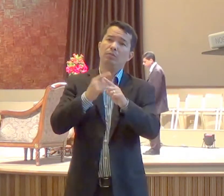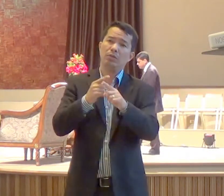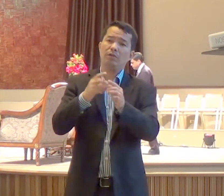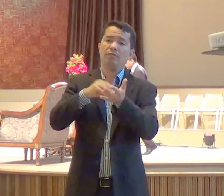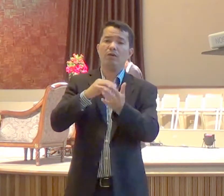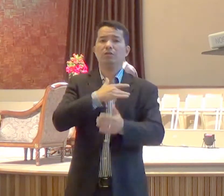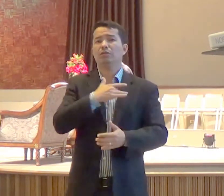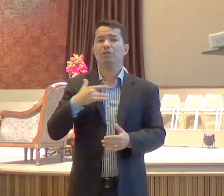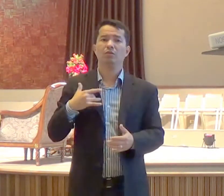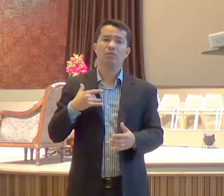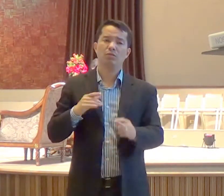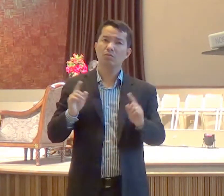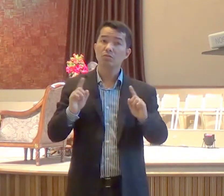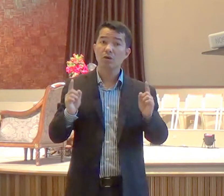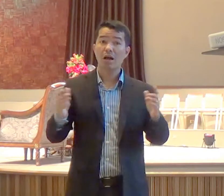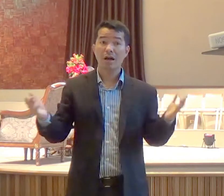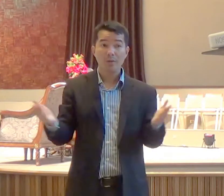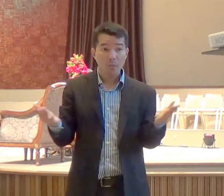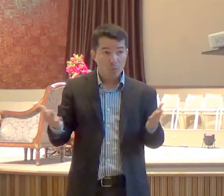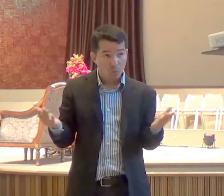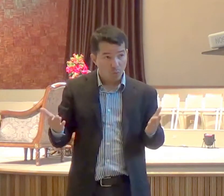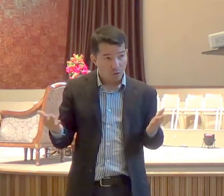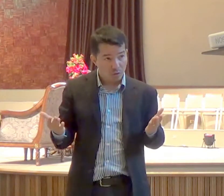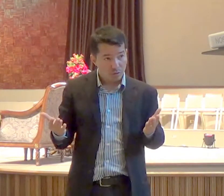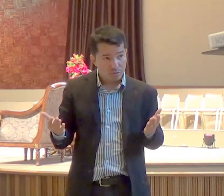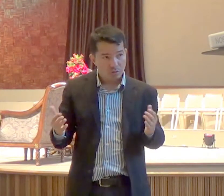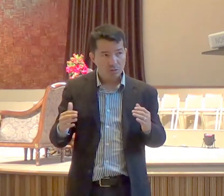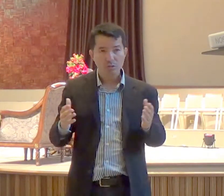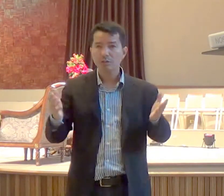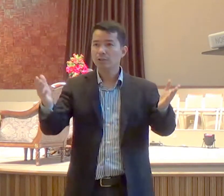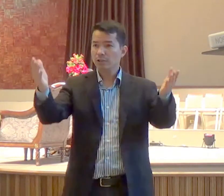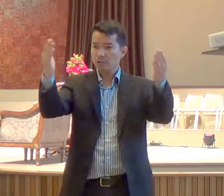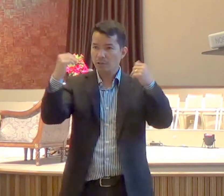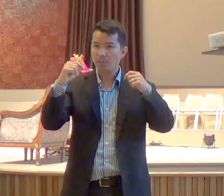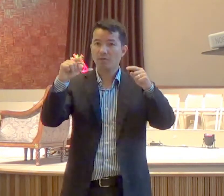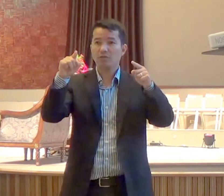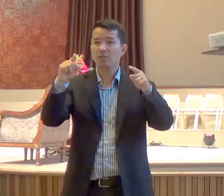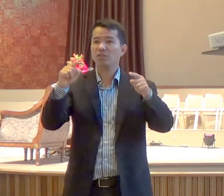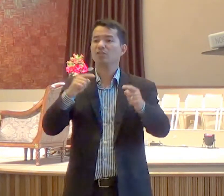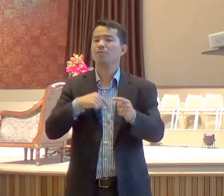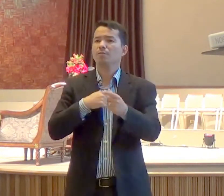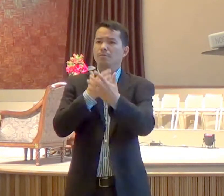agora, eu quero convidar você, para vir aqui a frente, e dizer para o Senhor, Senhor, conte comigo,